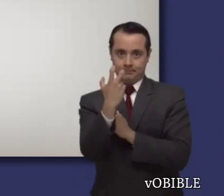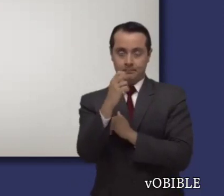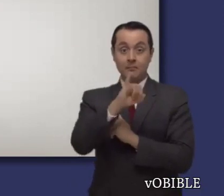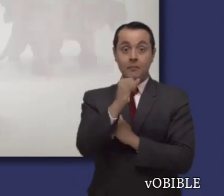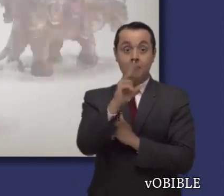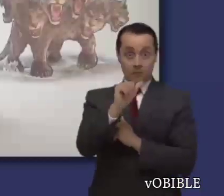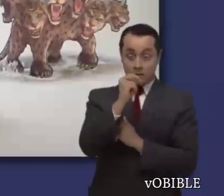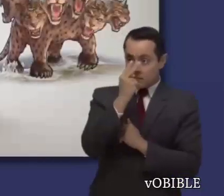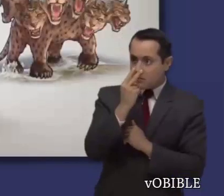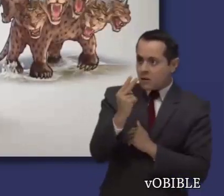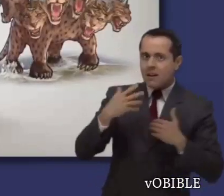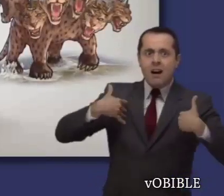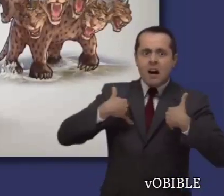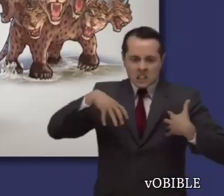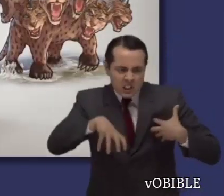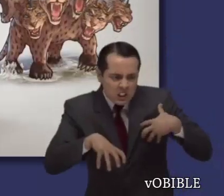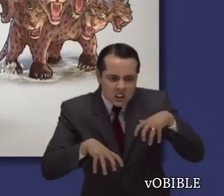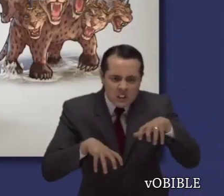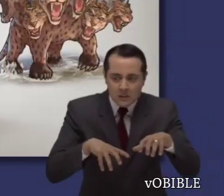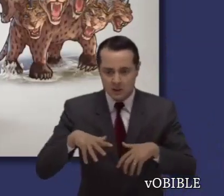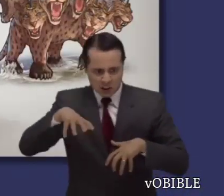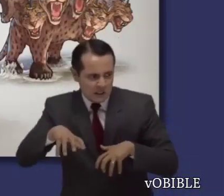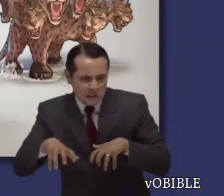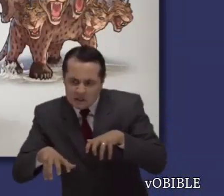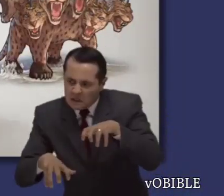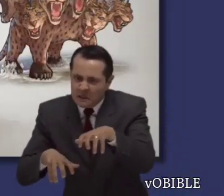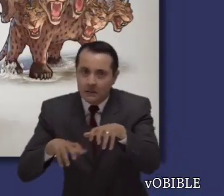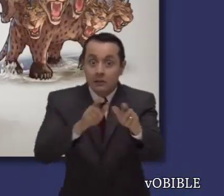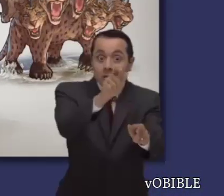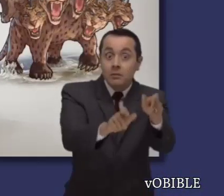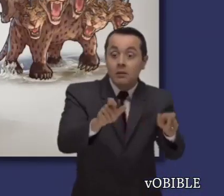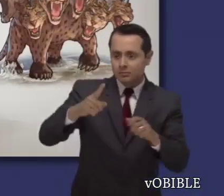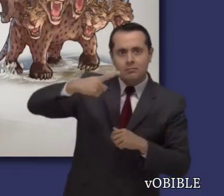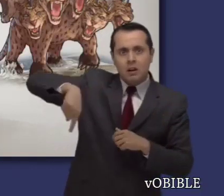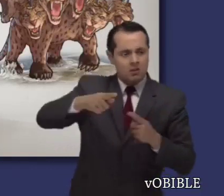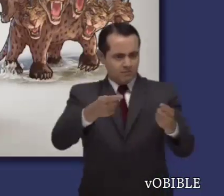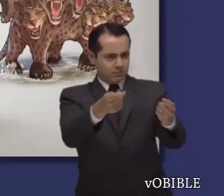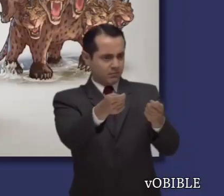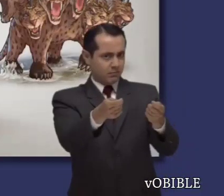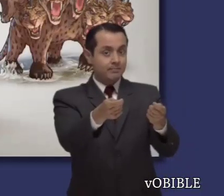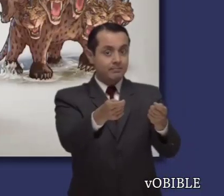En el capítulo 13 Juan ve unas bestias aterradoras que dominan a la humanidad.